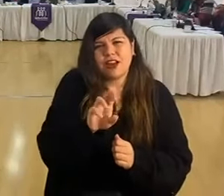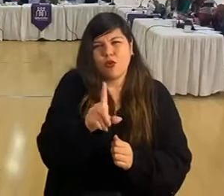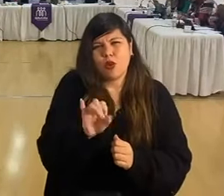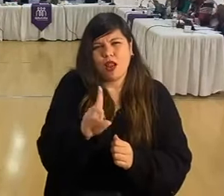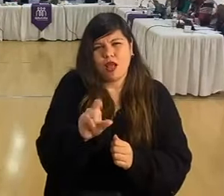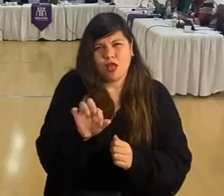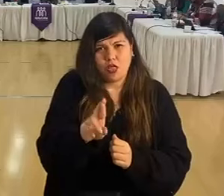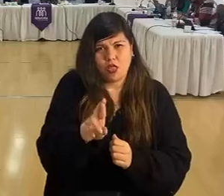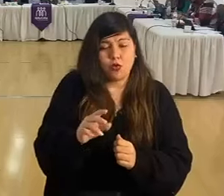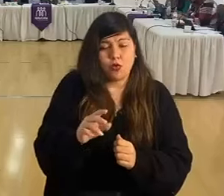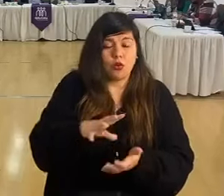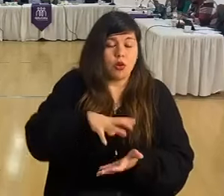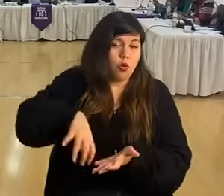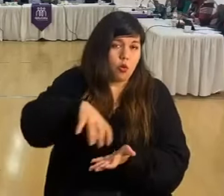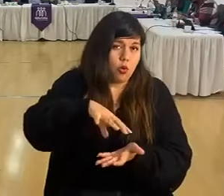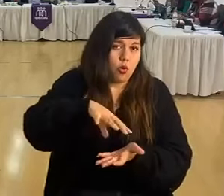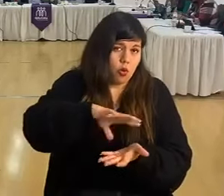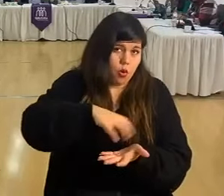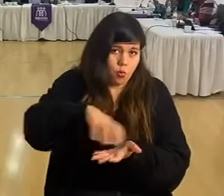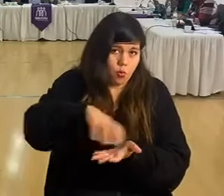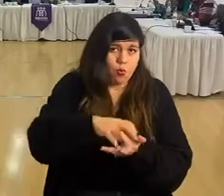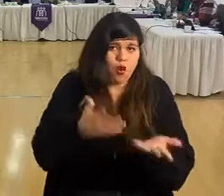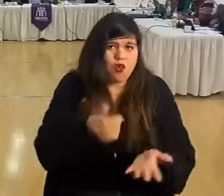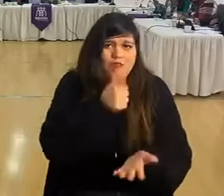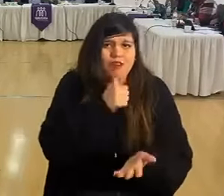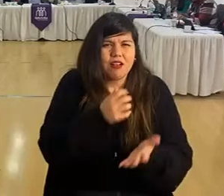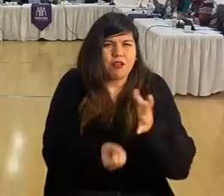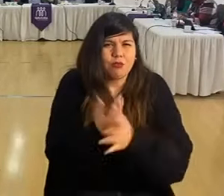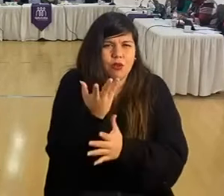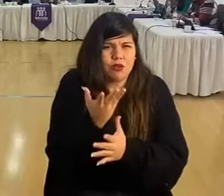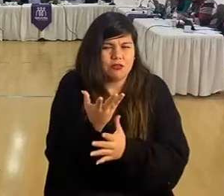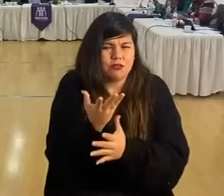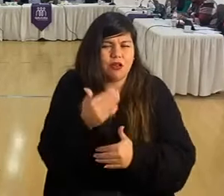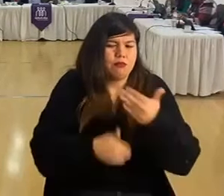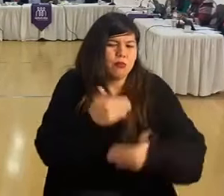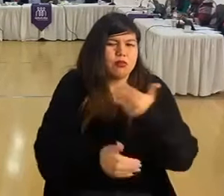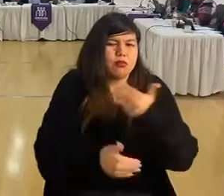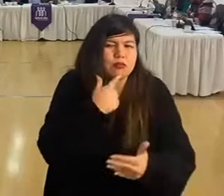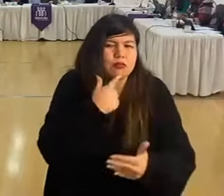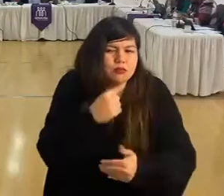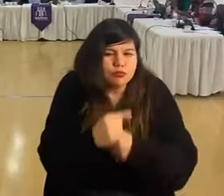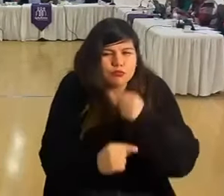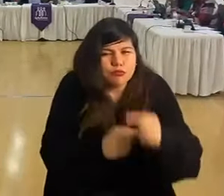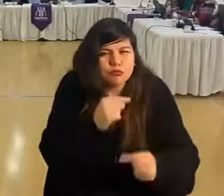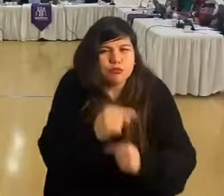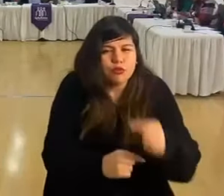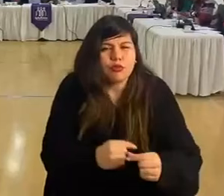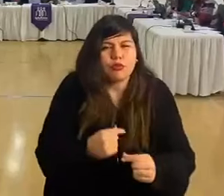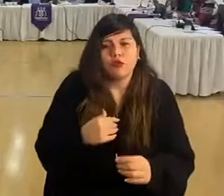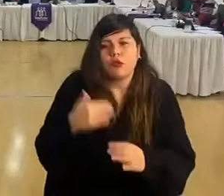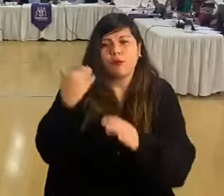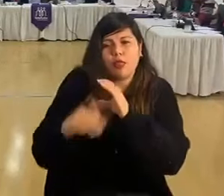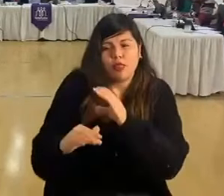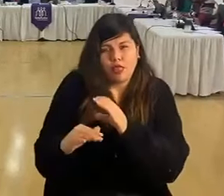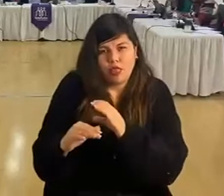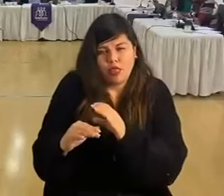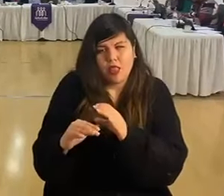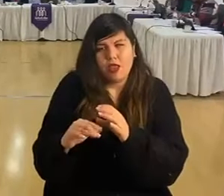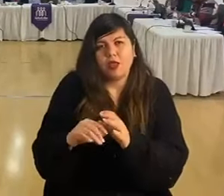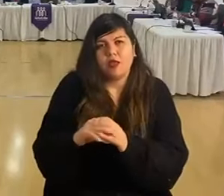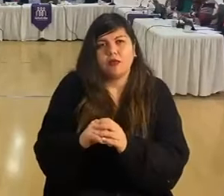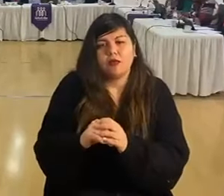comuna sabrá, estamos en un proceso de actualización, yo mandé un oficio realizando